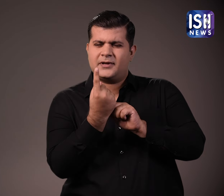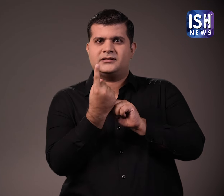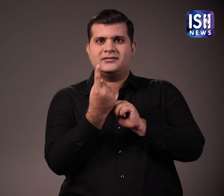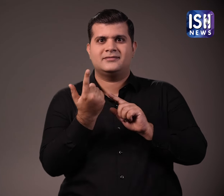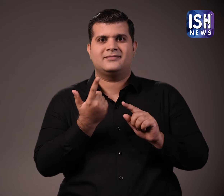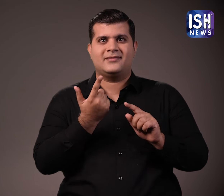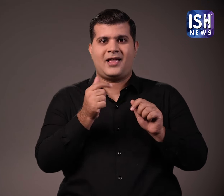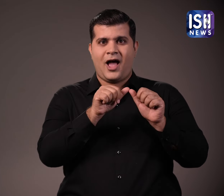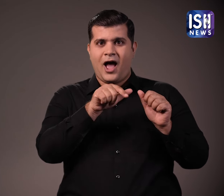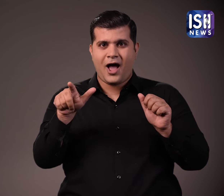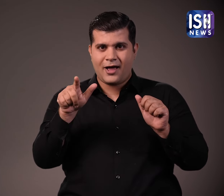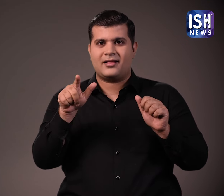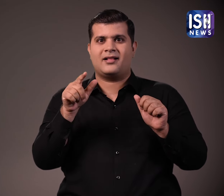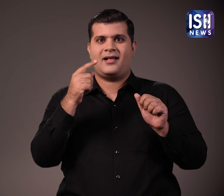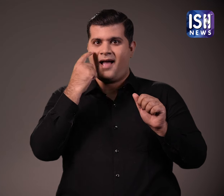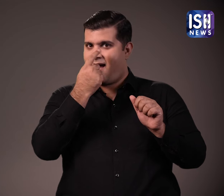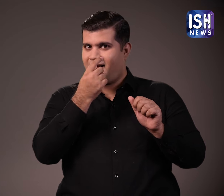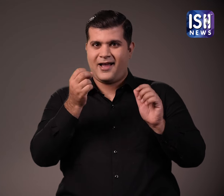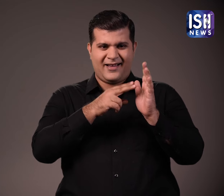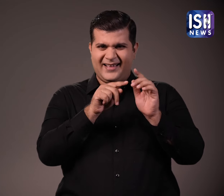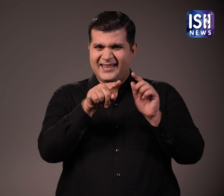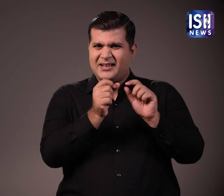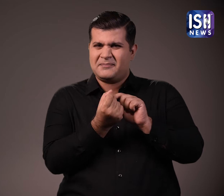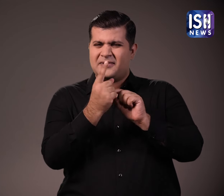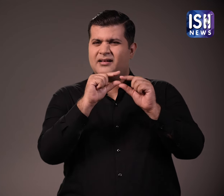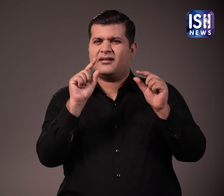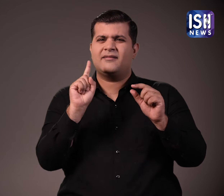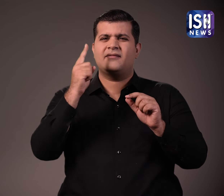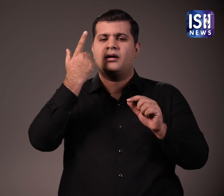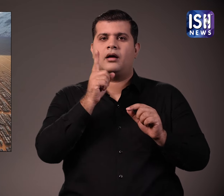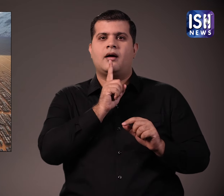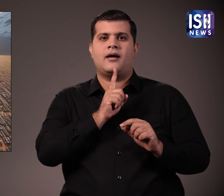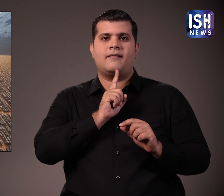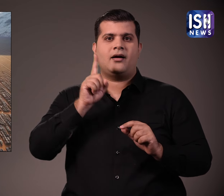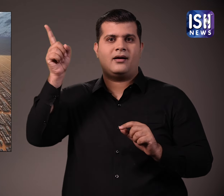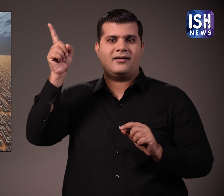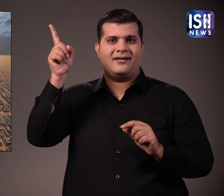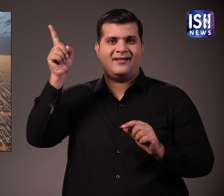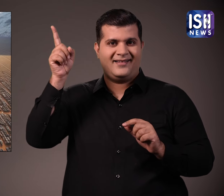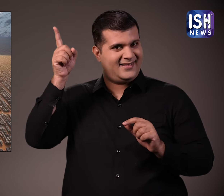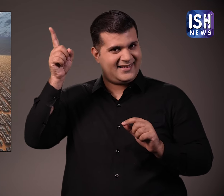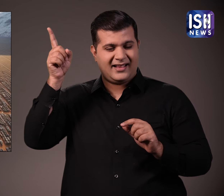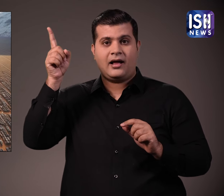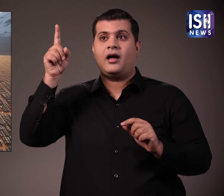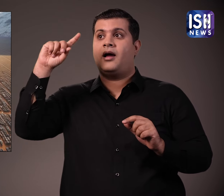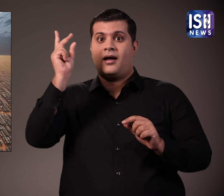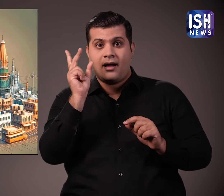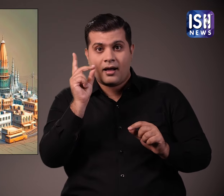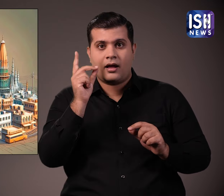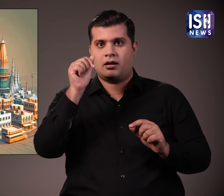ऐसा ही पहला पोस्ट रफार नरसनहार के लिए बनाया गया था इसके बाद All